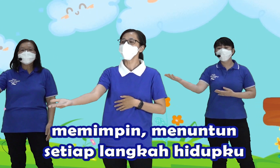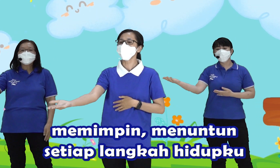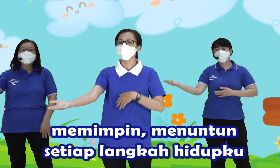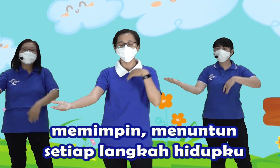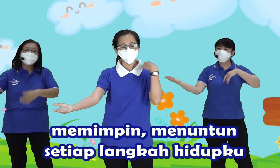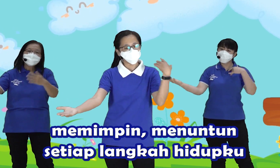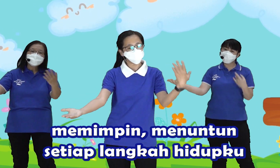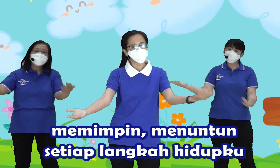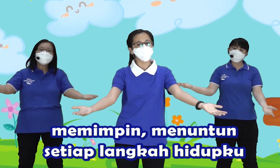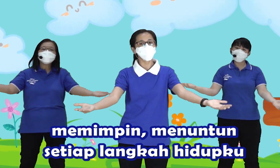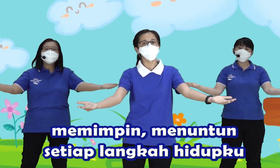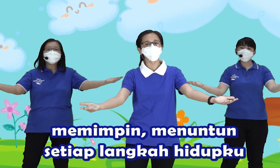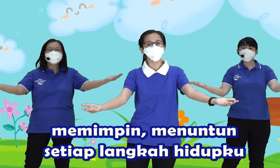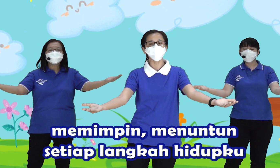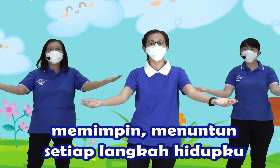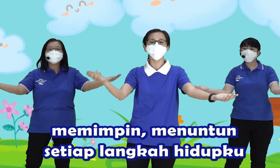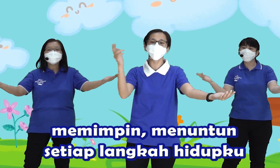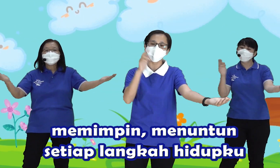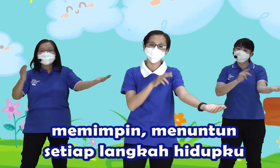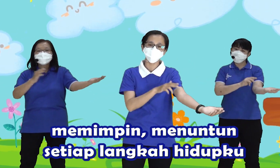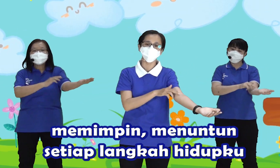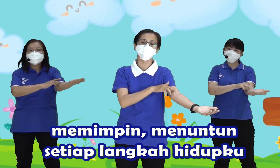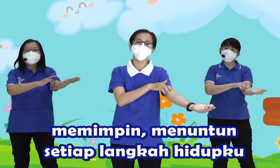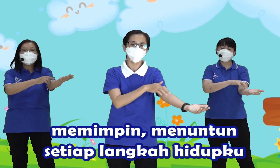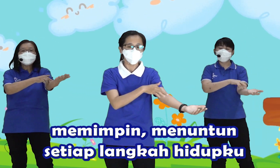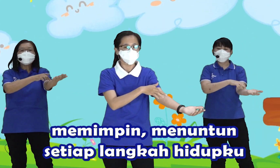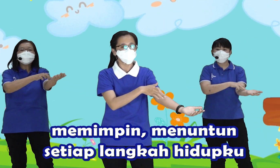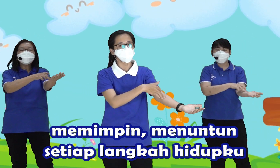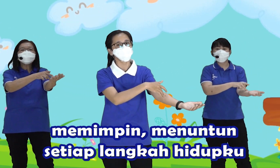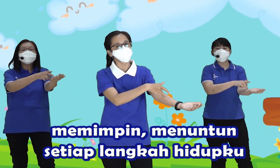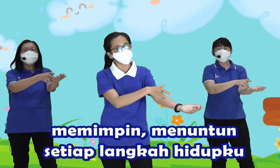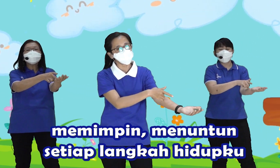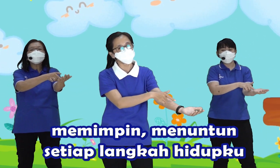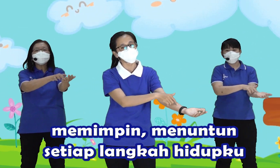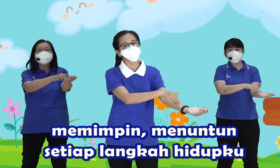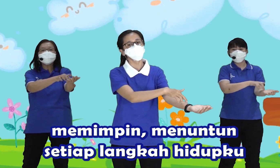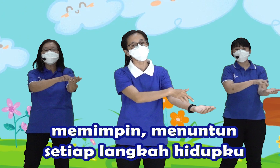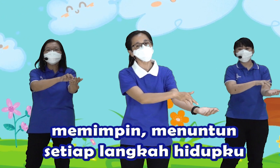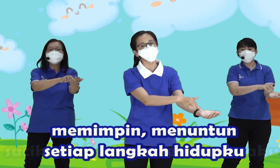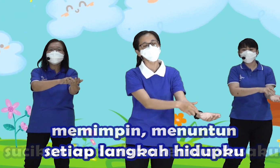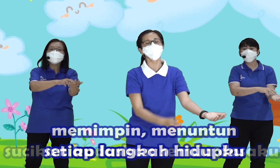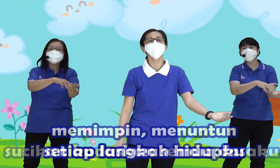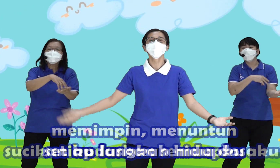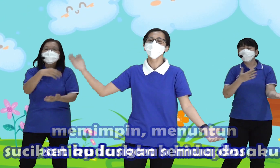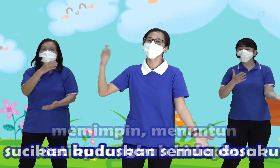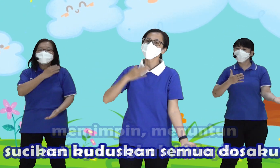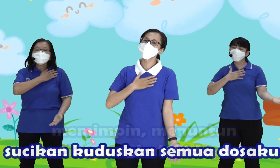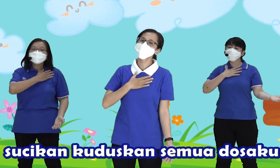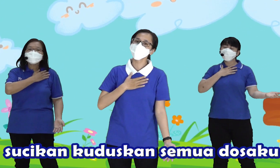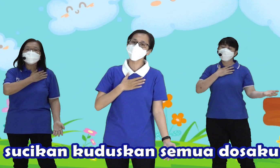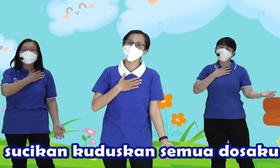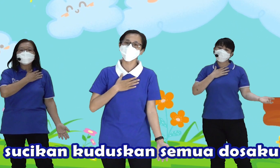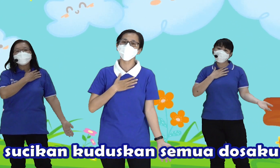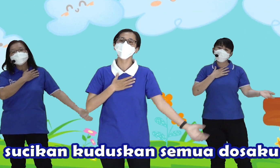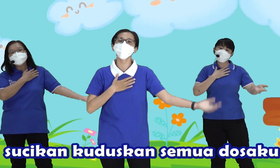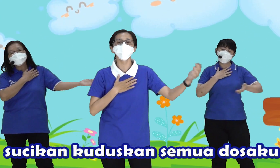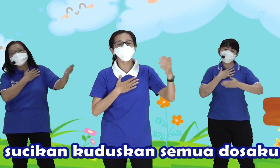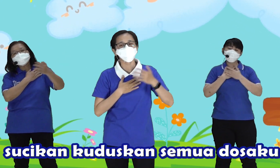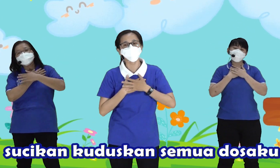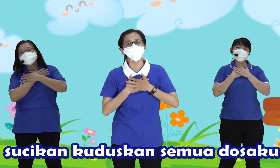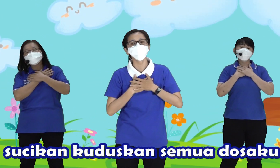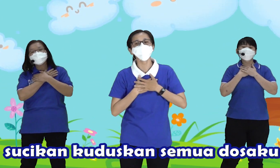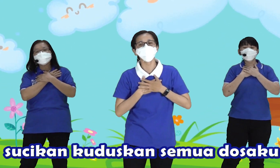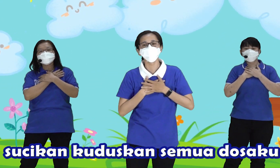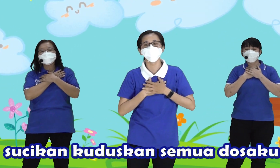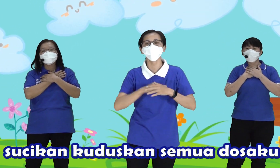Pemimpin, menuntun Setiap langkah hidupku Sucikan,